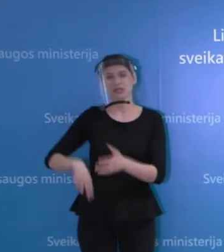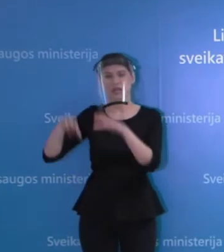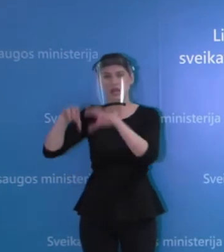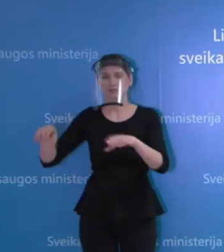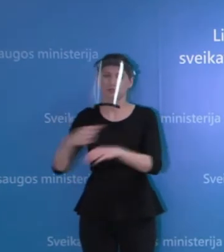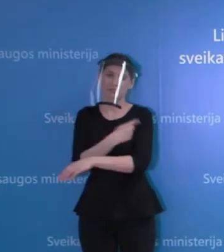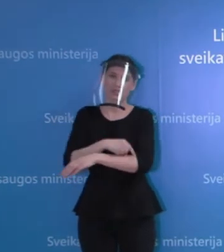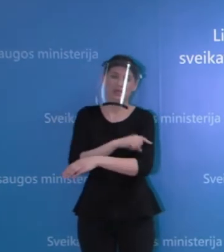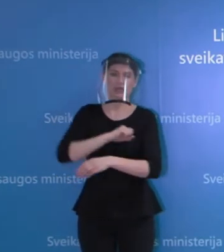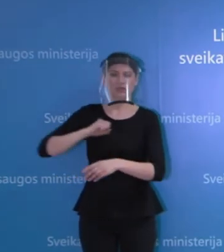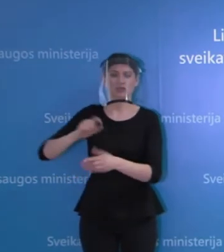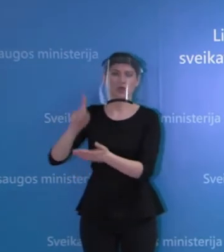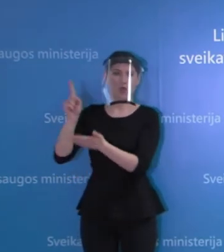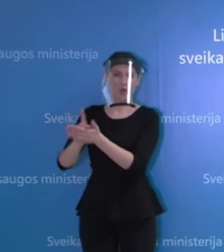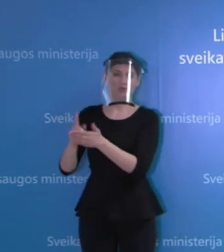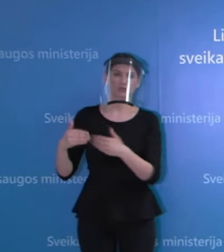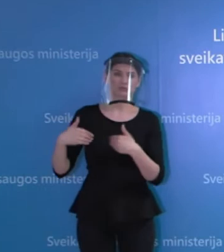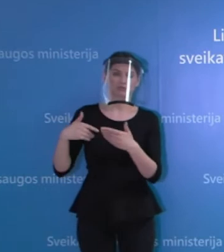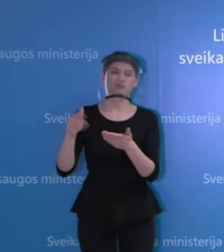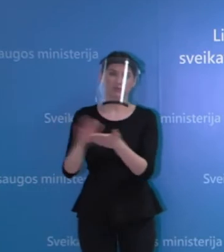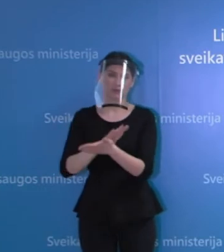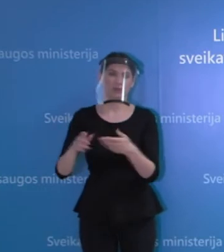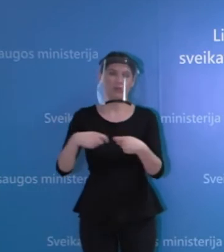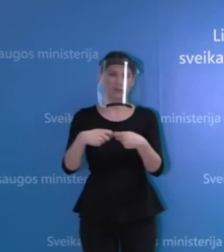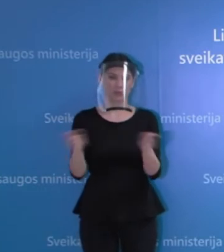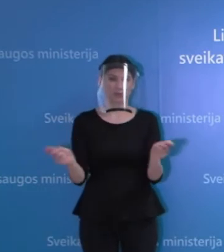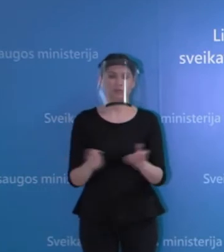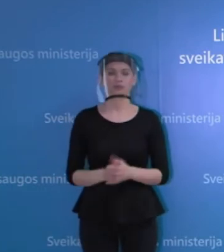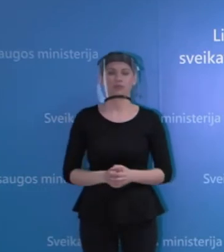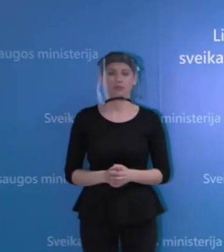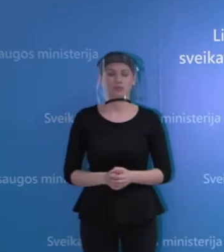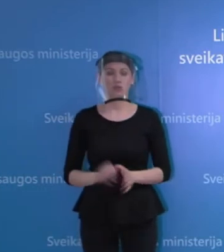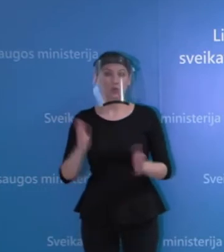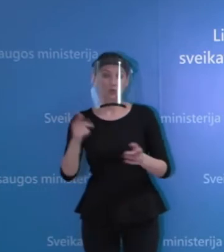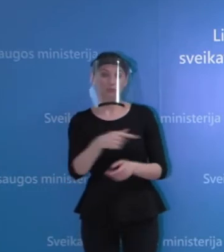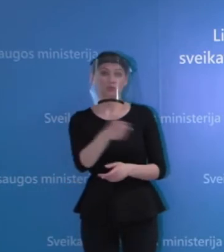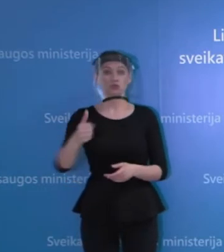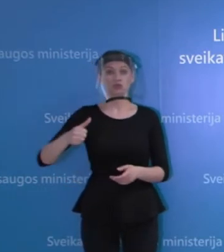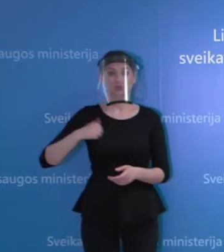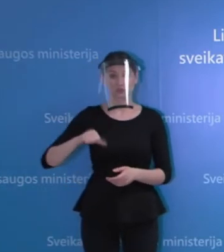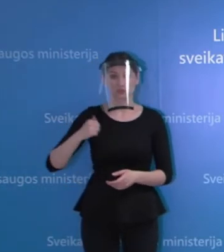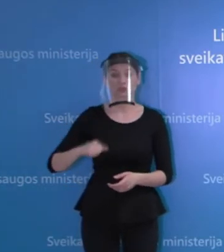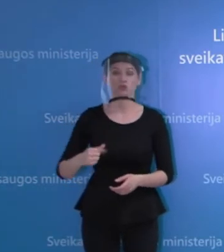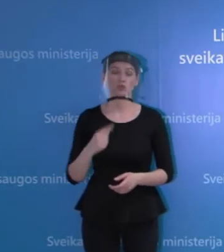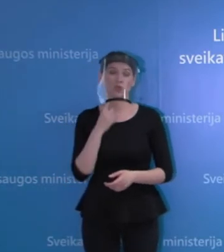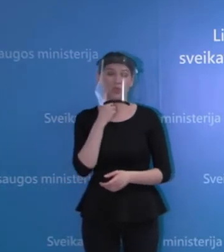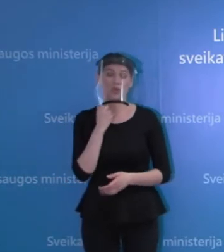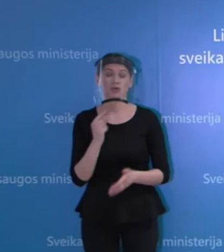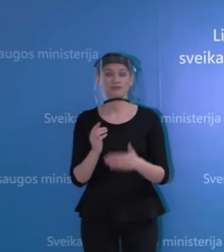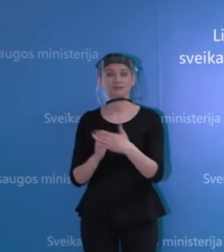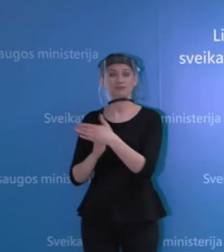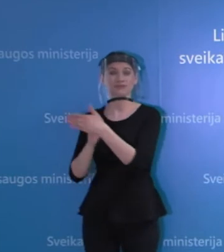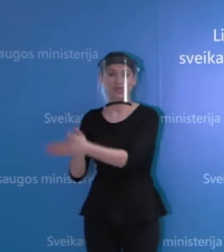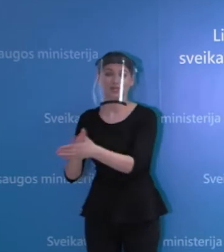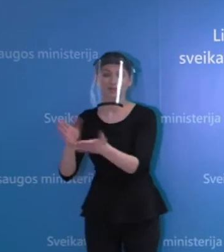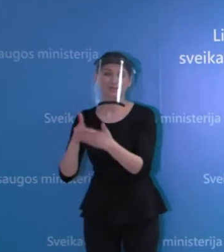kurie yra patvirtinti ir jeigu pacientai arba šiaip gyventojai nori prisidėti kokiu nors būdu ar paremti